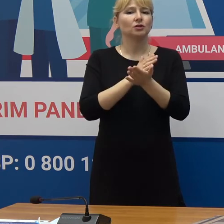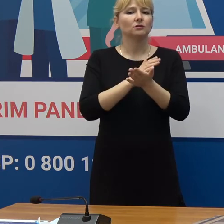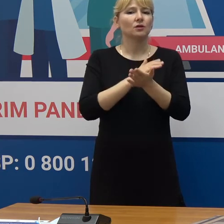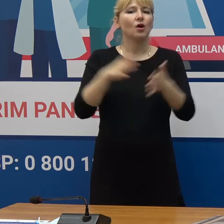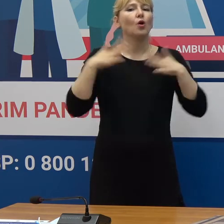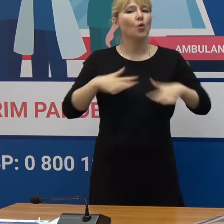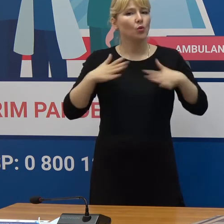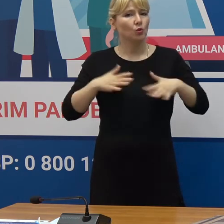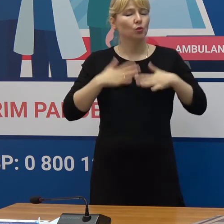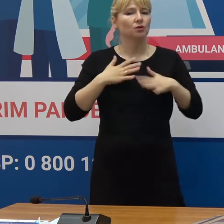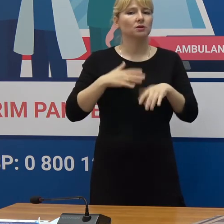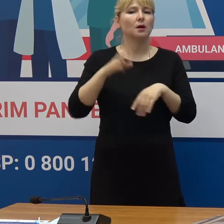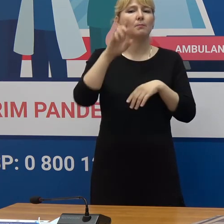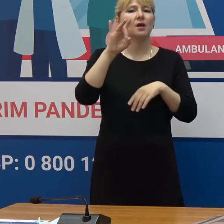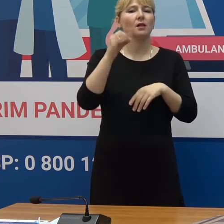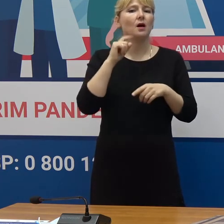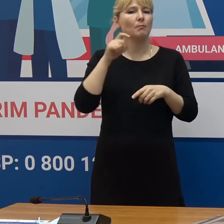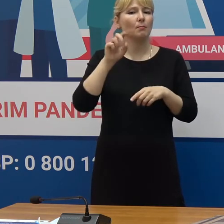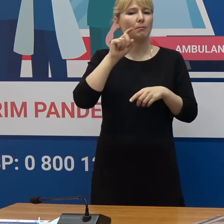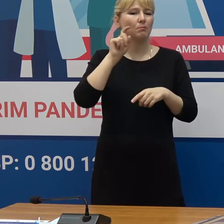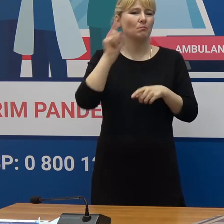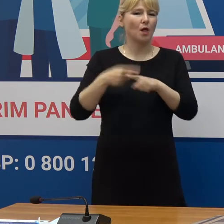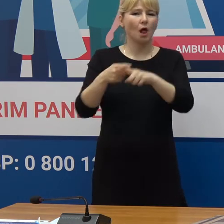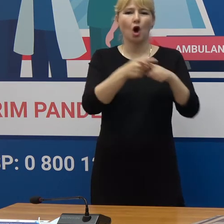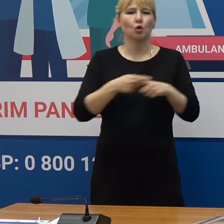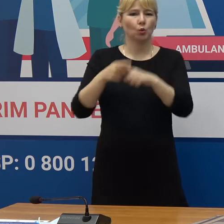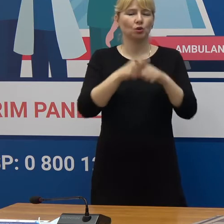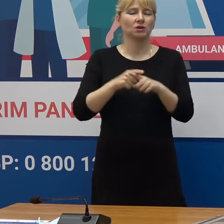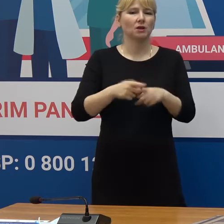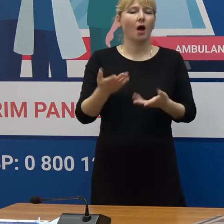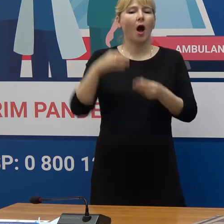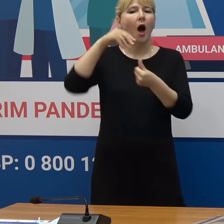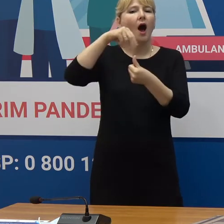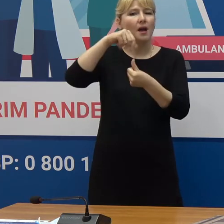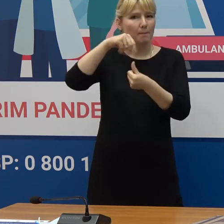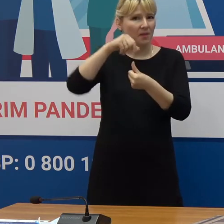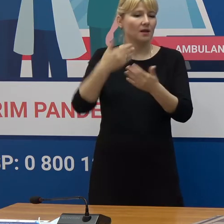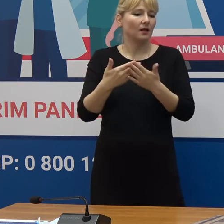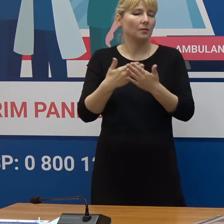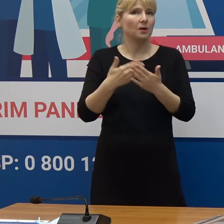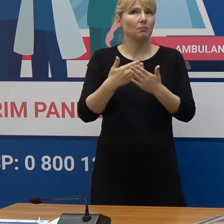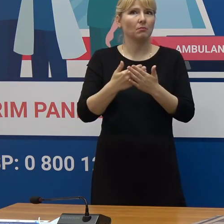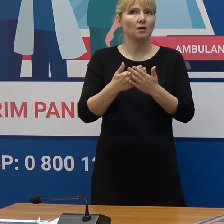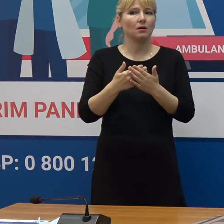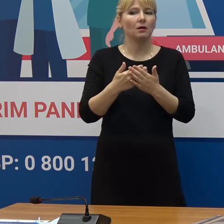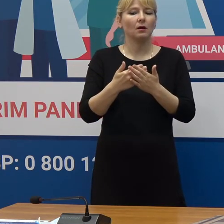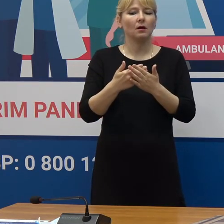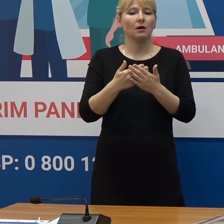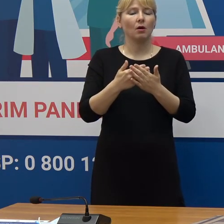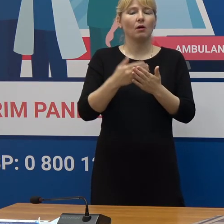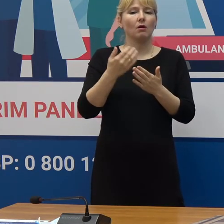Belorusia Armenia care Armenia spre exemplu rata vaccinării cu cel puțin